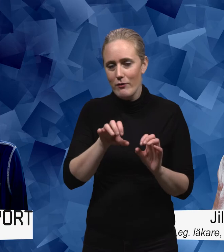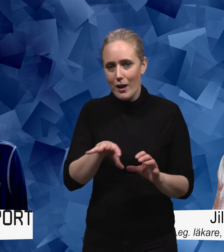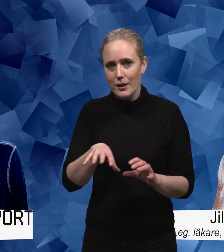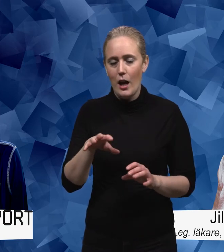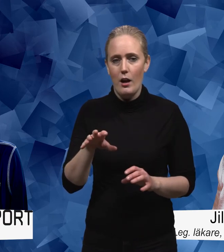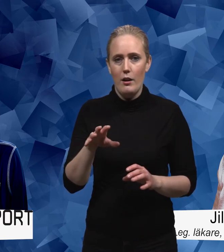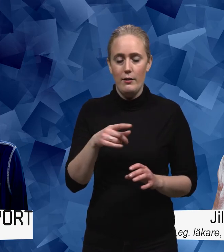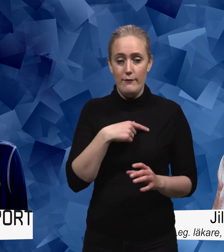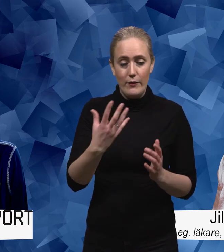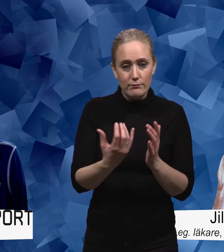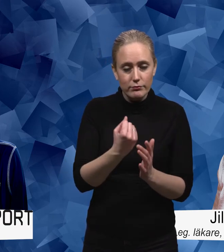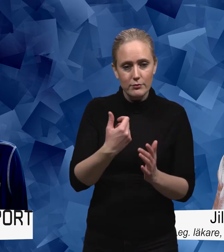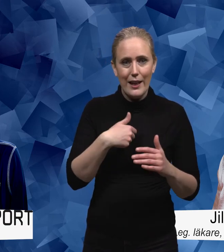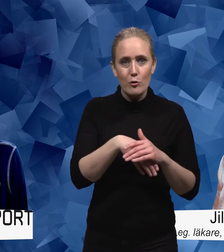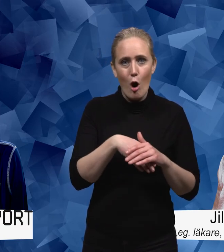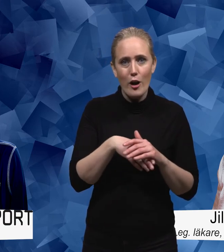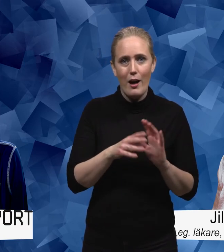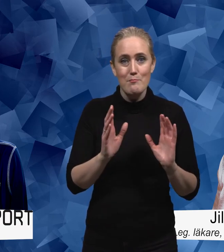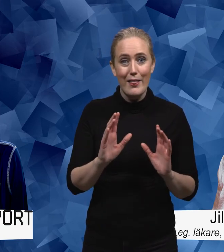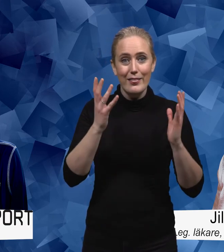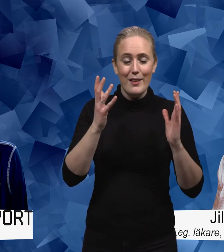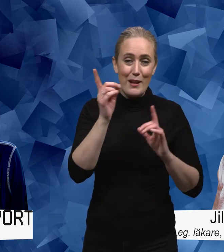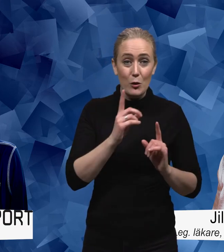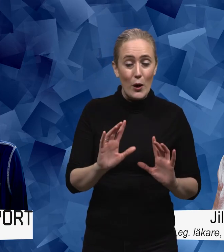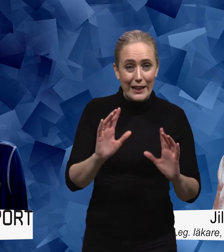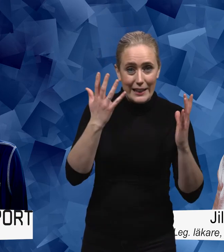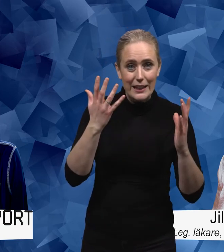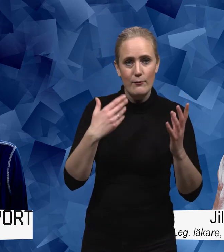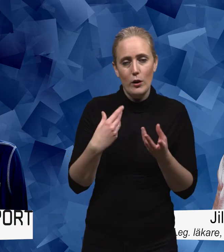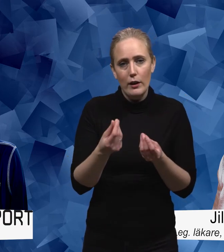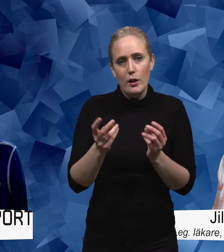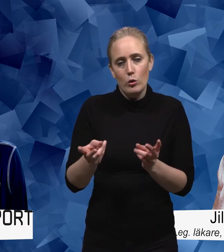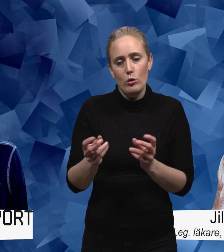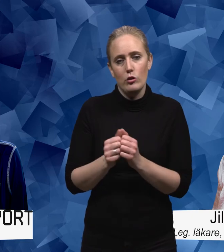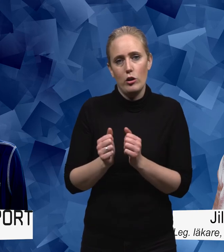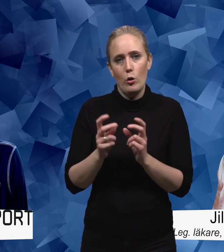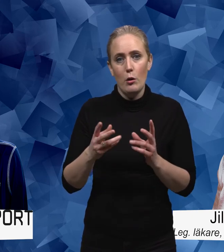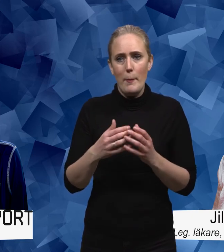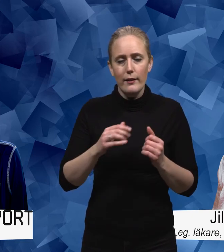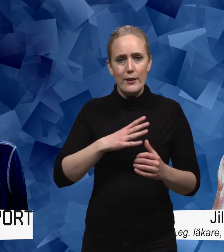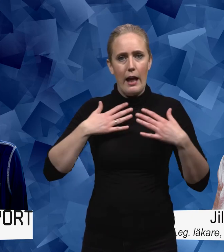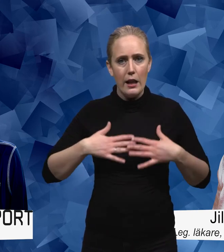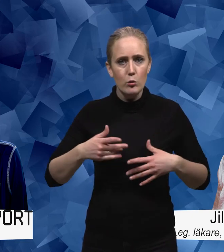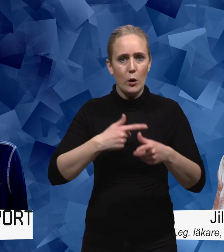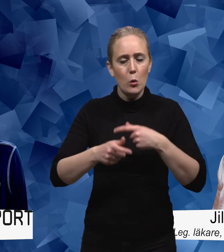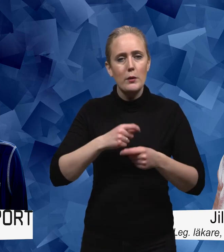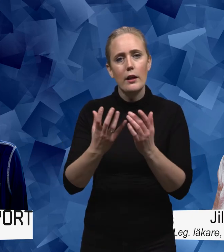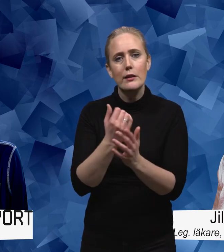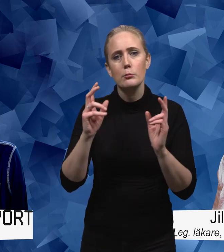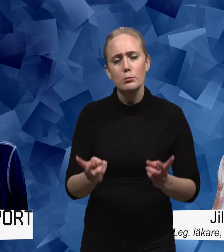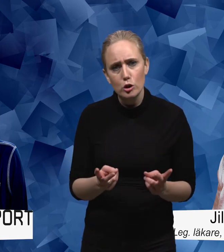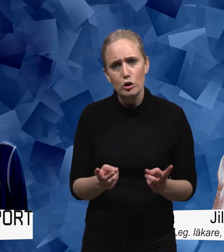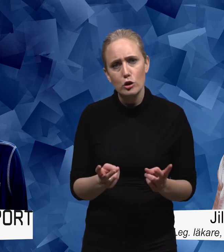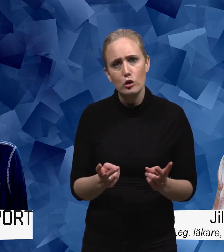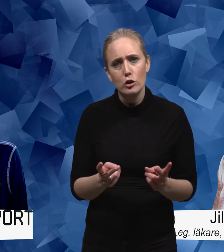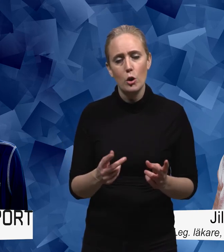människoliv och kvalitet med de här åtgärderna men även också i förlängningen hälsoekonomiska vinster och där är jag